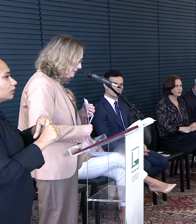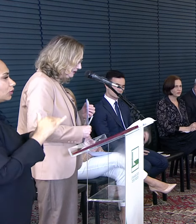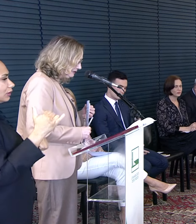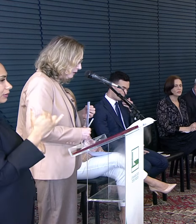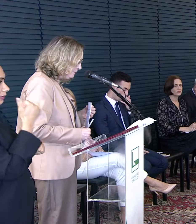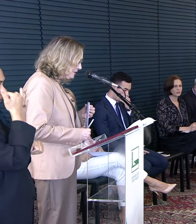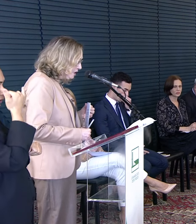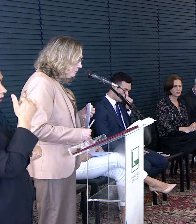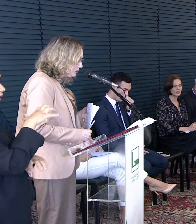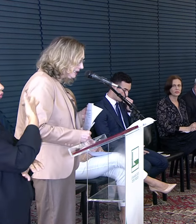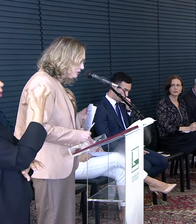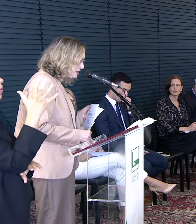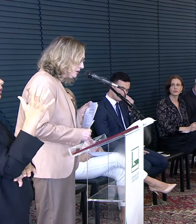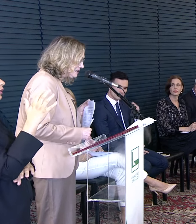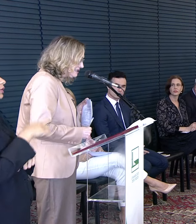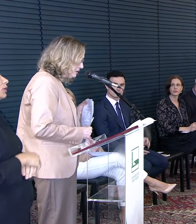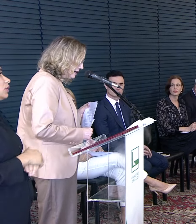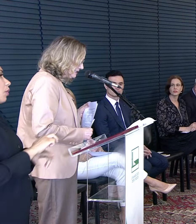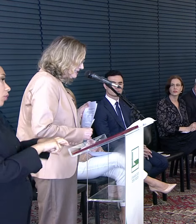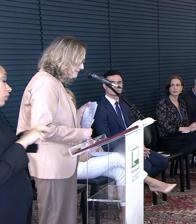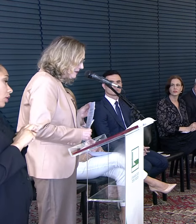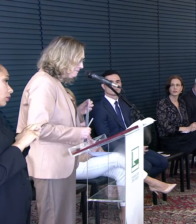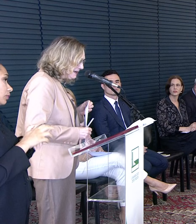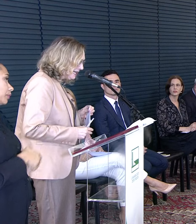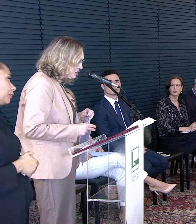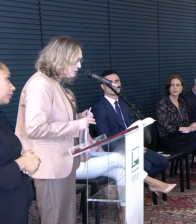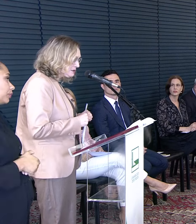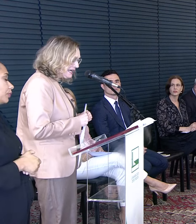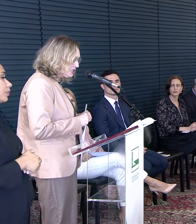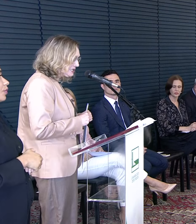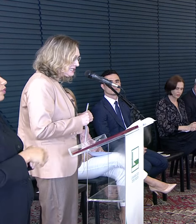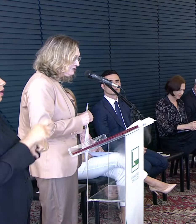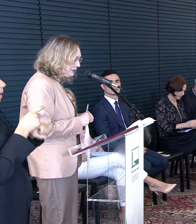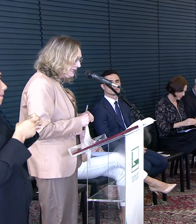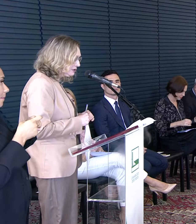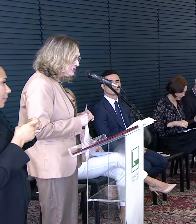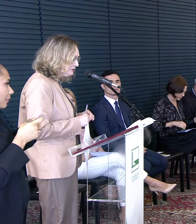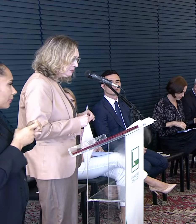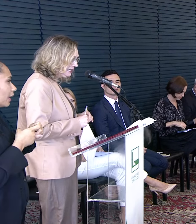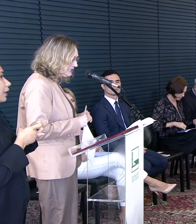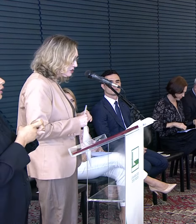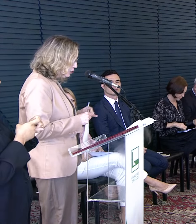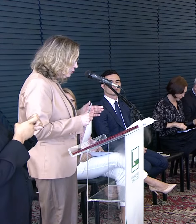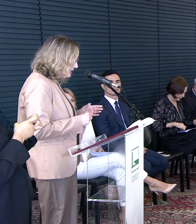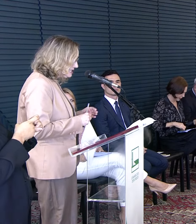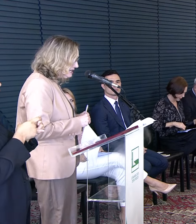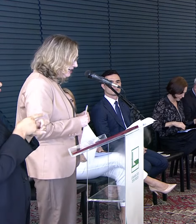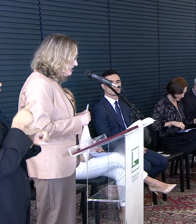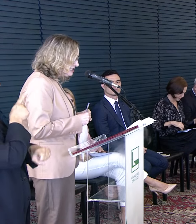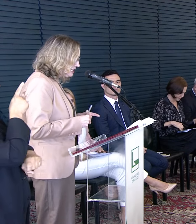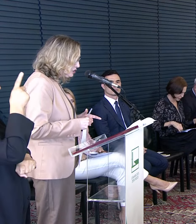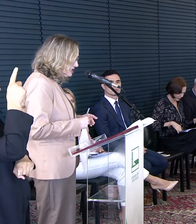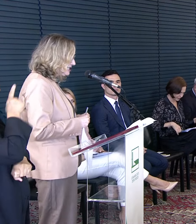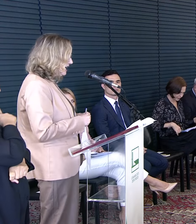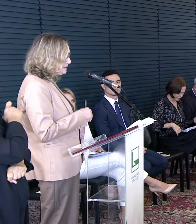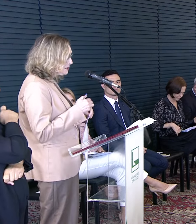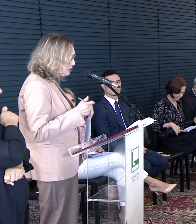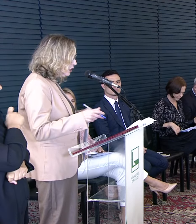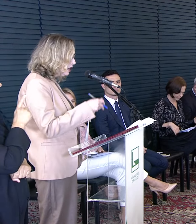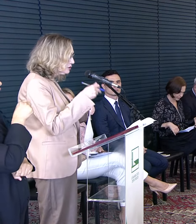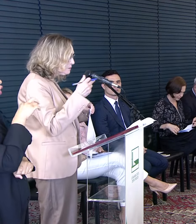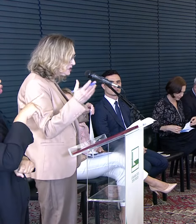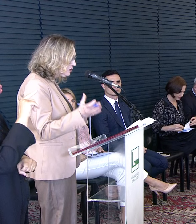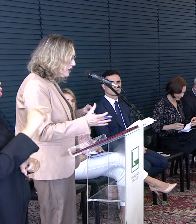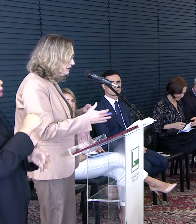caráter ambiental Portanto Senhores e senhoras Médicos Médicas Enfermeiros Enfermeiras Doulas Assistentes sociais